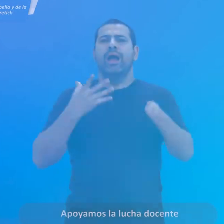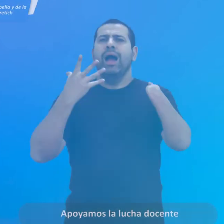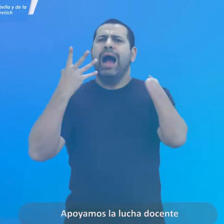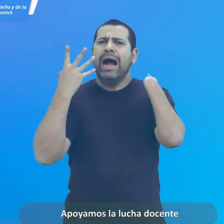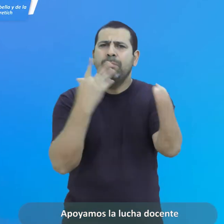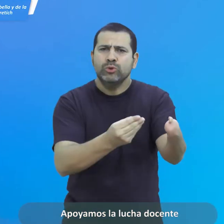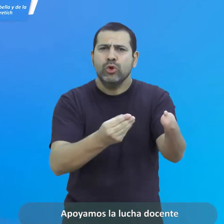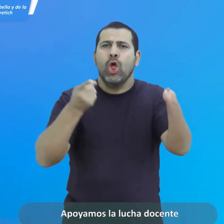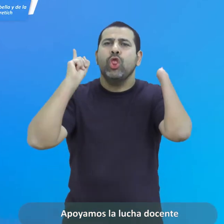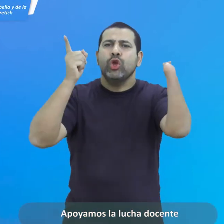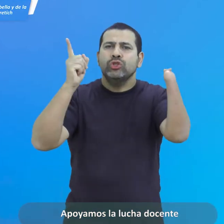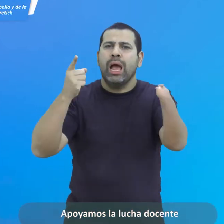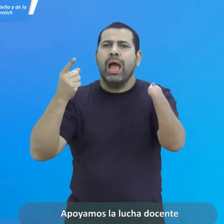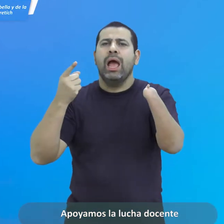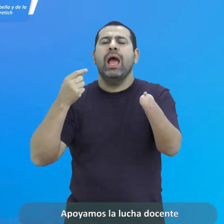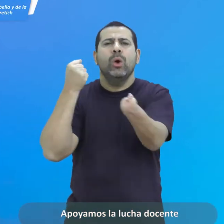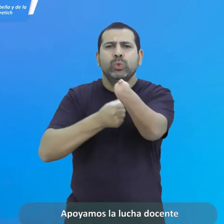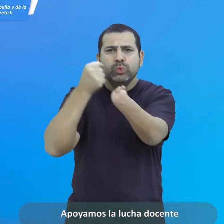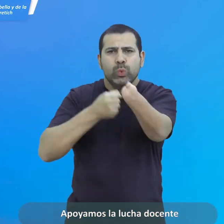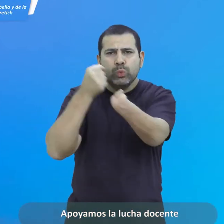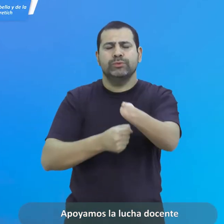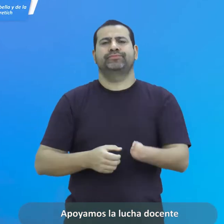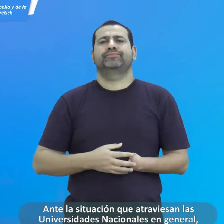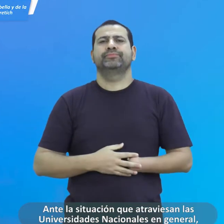Apoyamos la lucha docente.